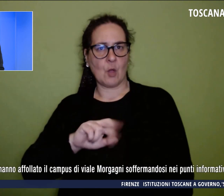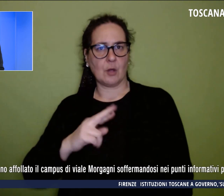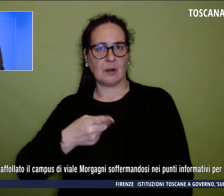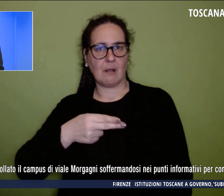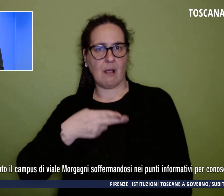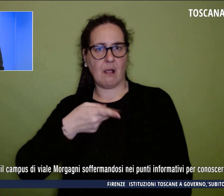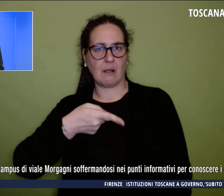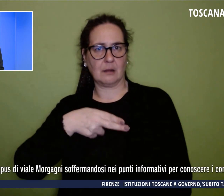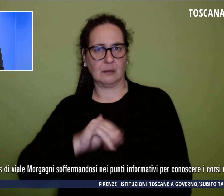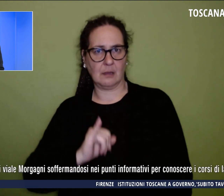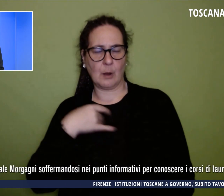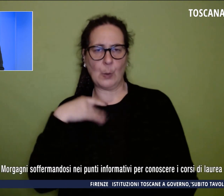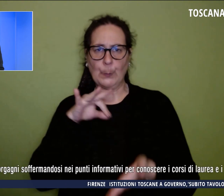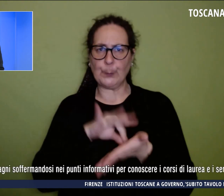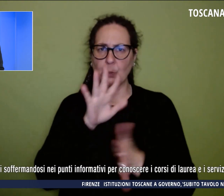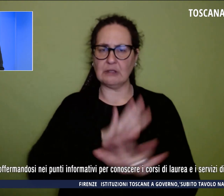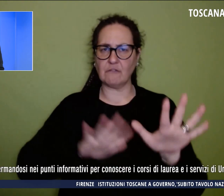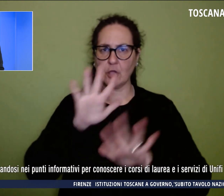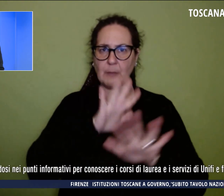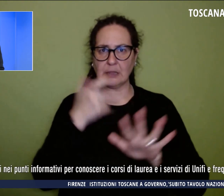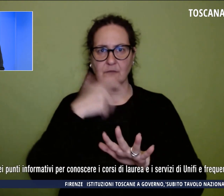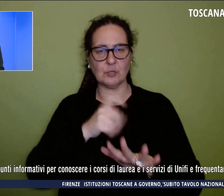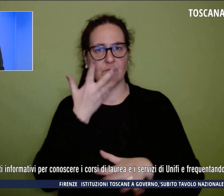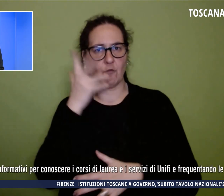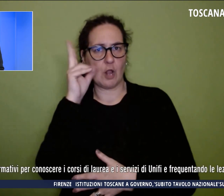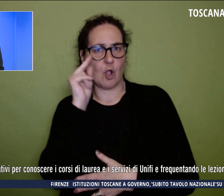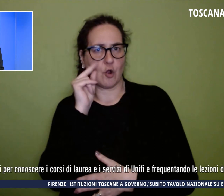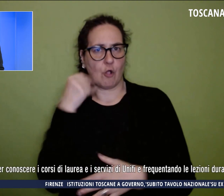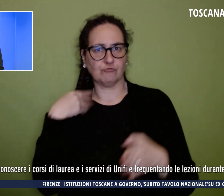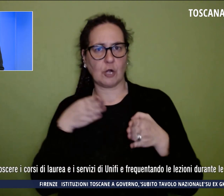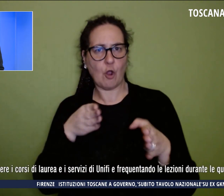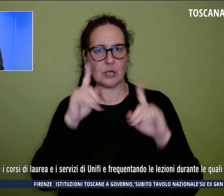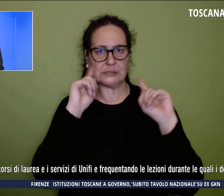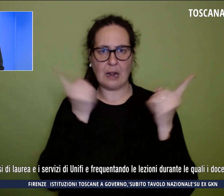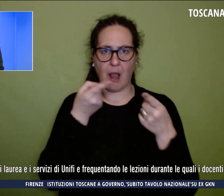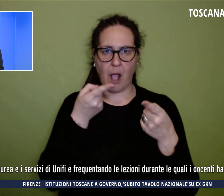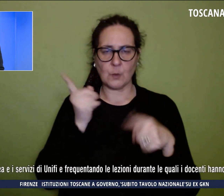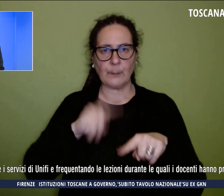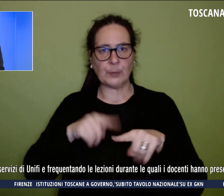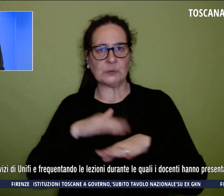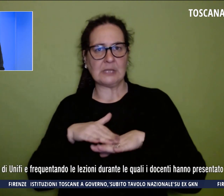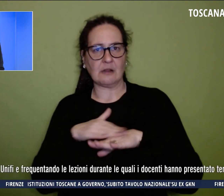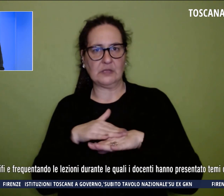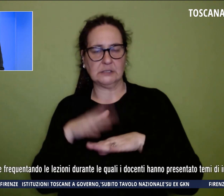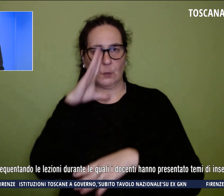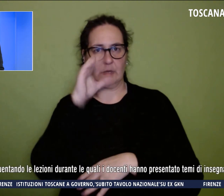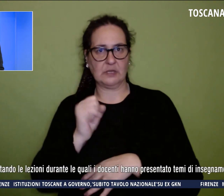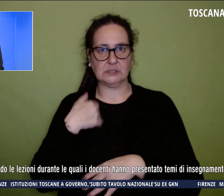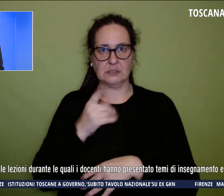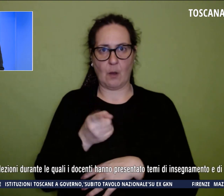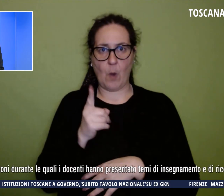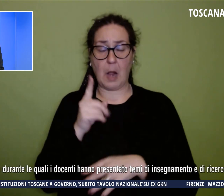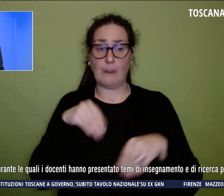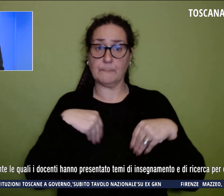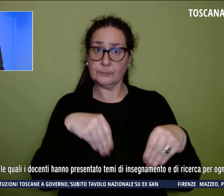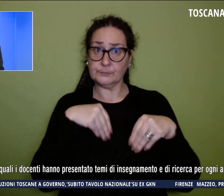nei punti informativi per conoscere i corsi di laurea e i servizi dell'università, e frequentando le lezioni durante le quali i